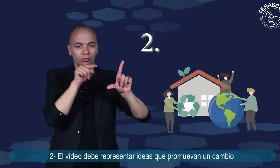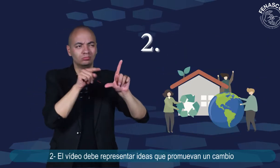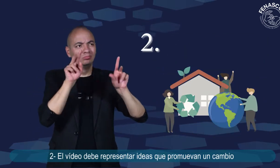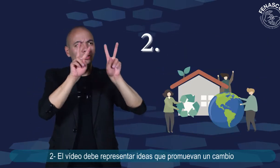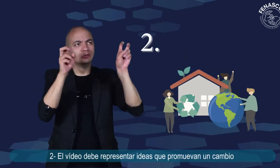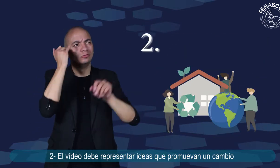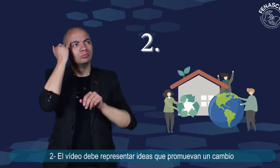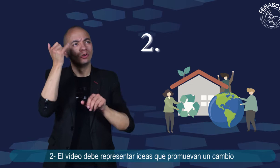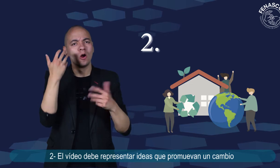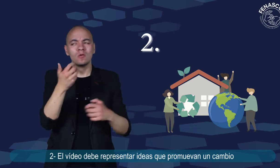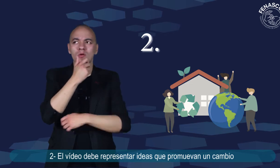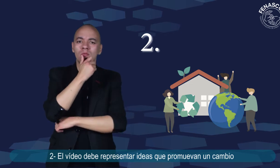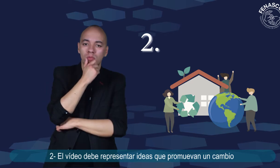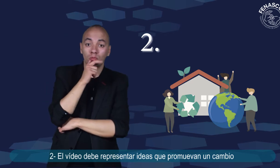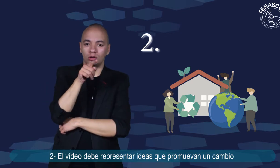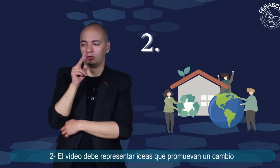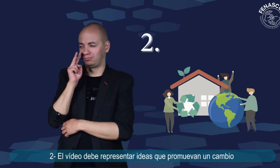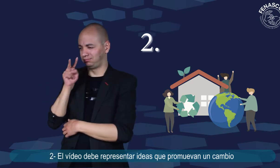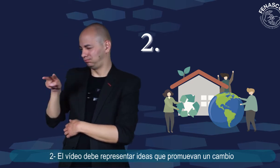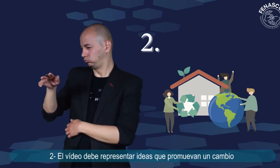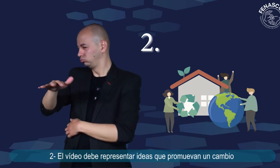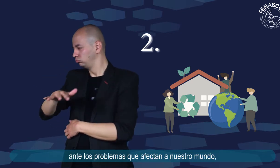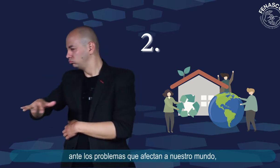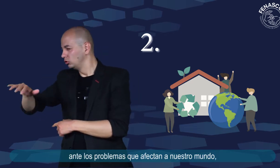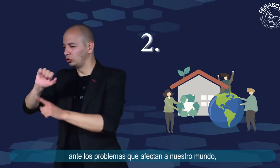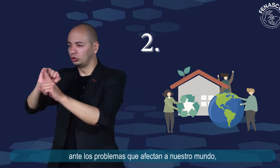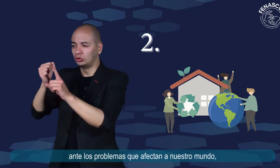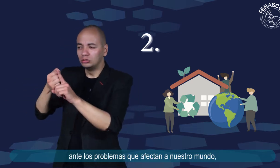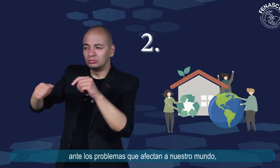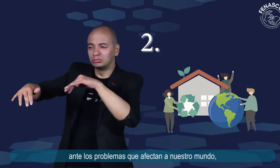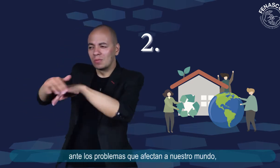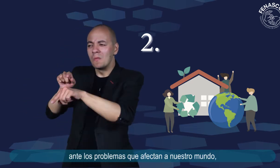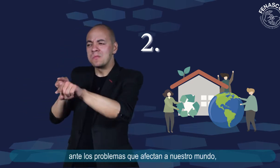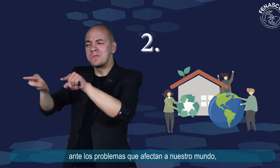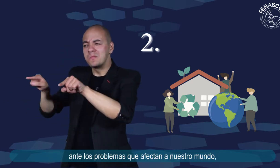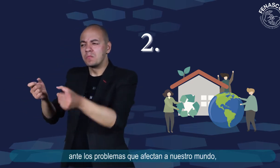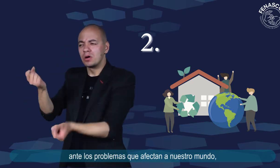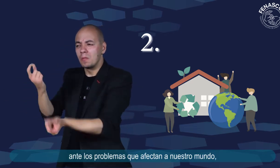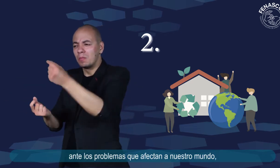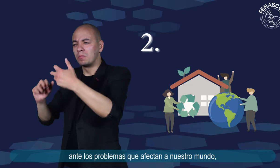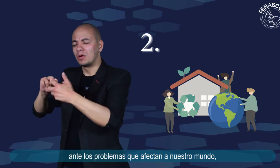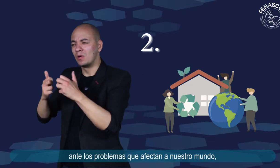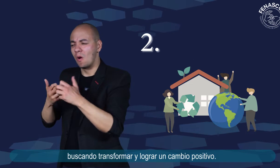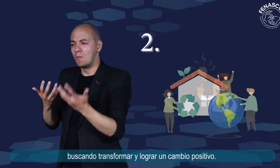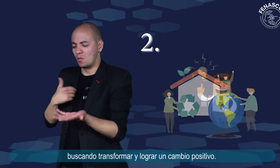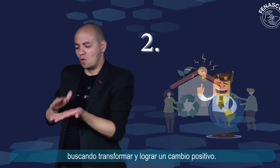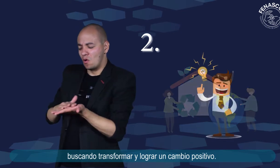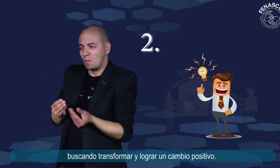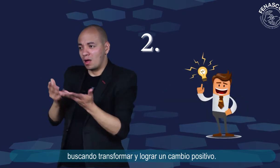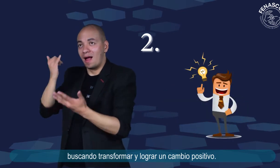video debe representar ideas que promuevan un cambio ante los problemas que afectan a nuestro mundo, buscando transformar